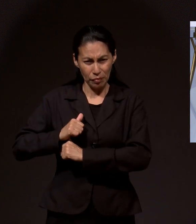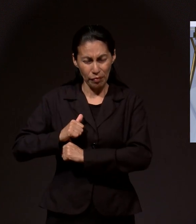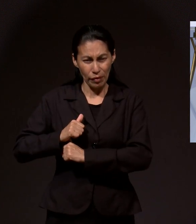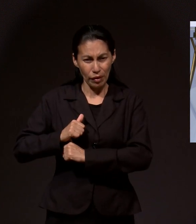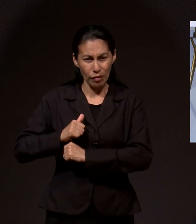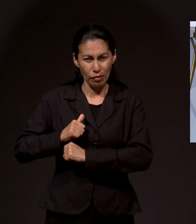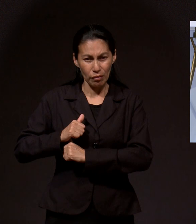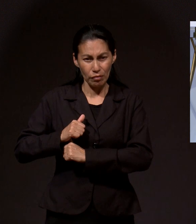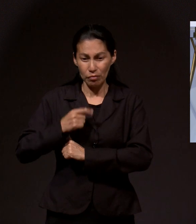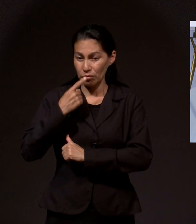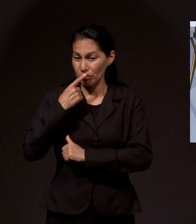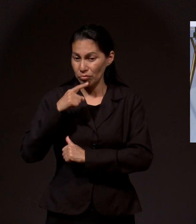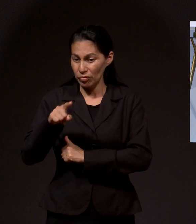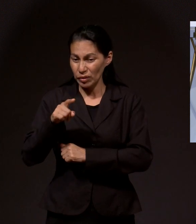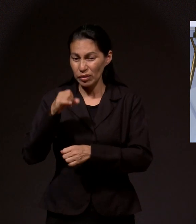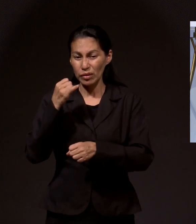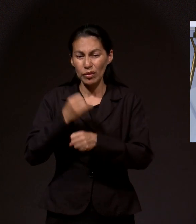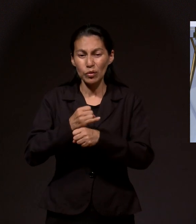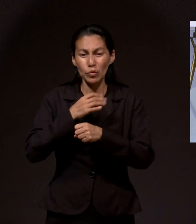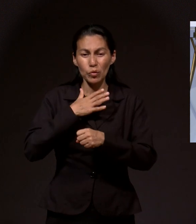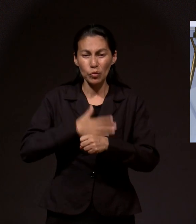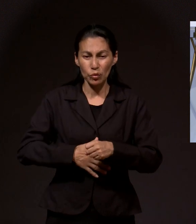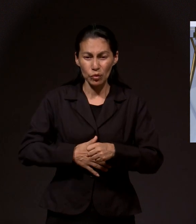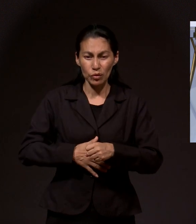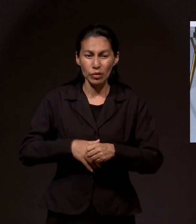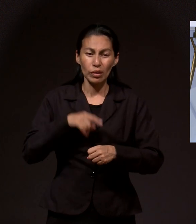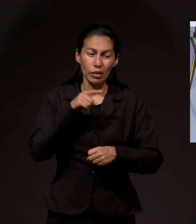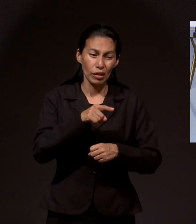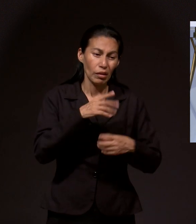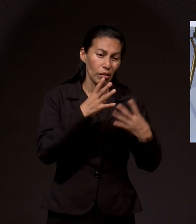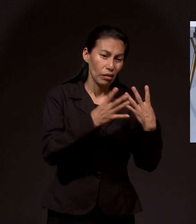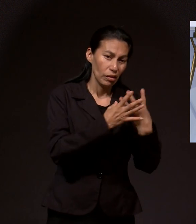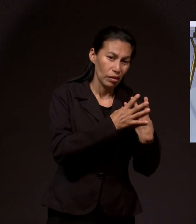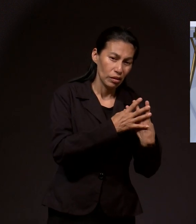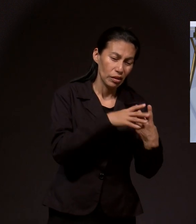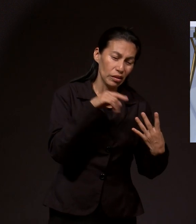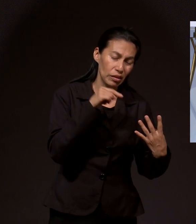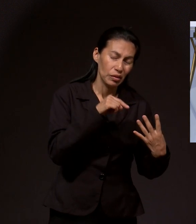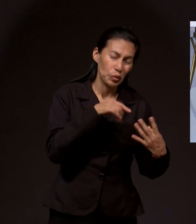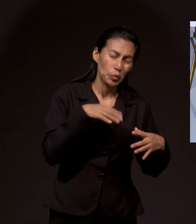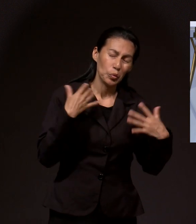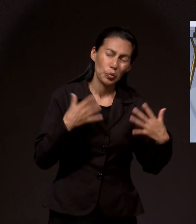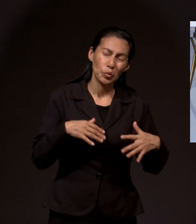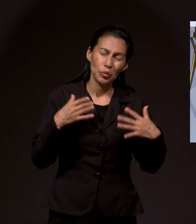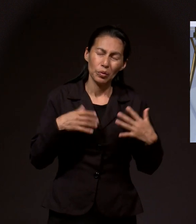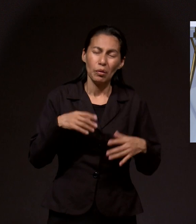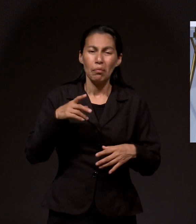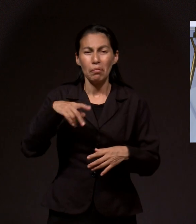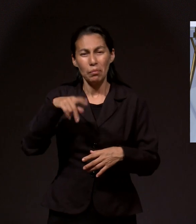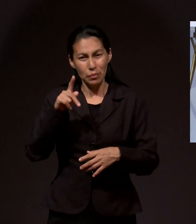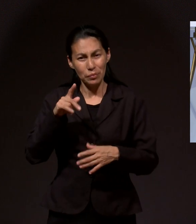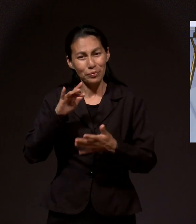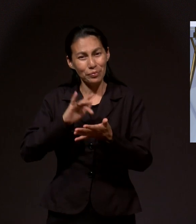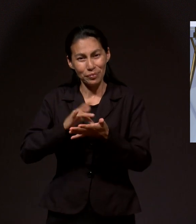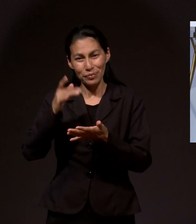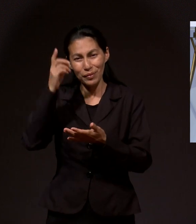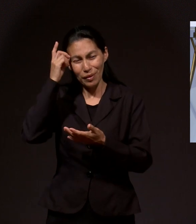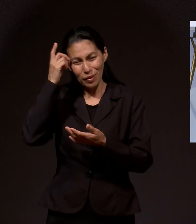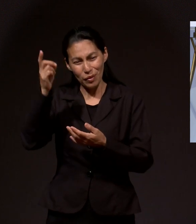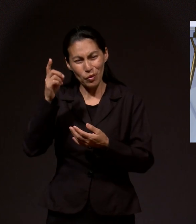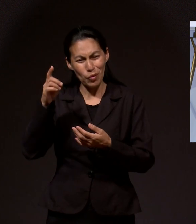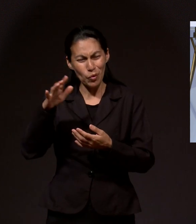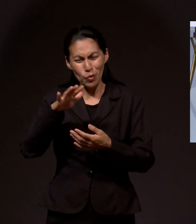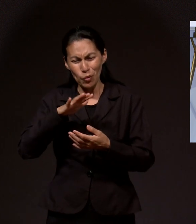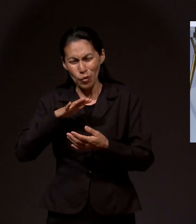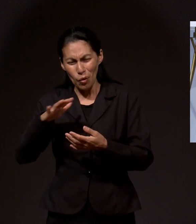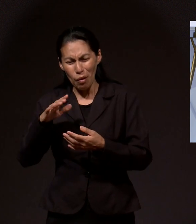Fue acusado injustamente y está en la cárcel. Y afortunadamente se